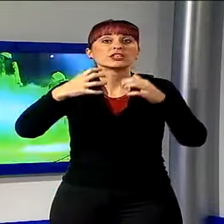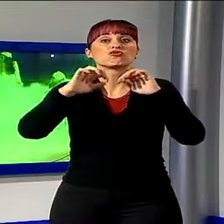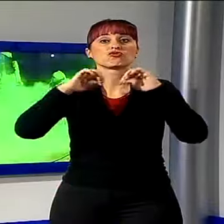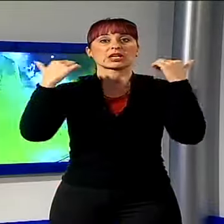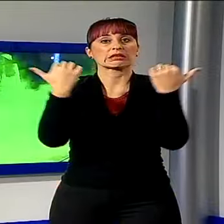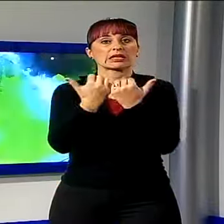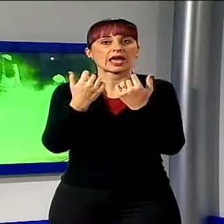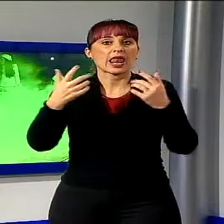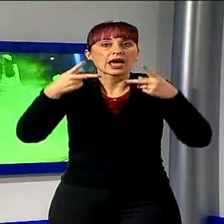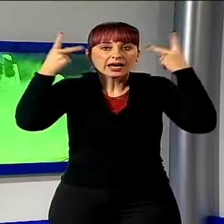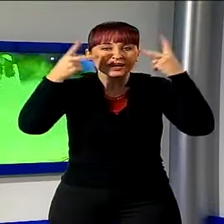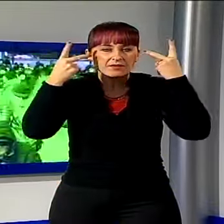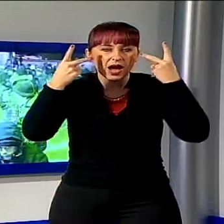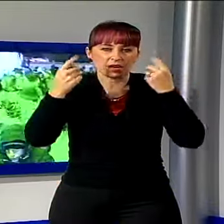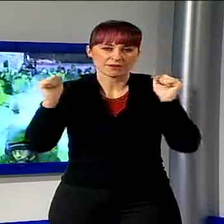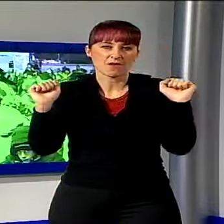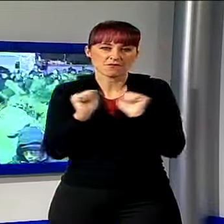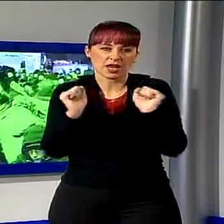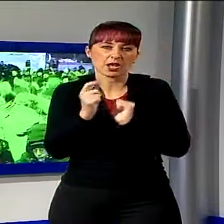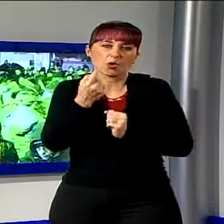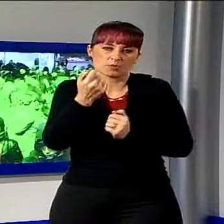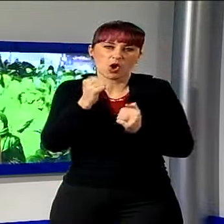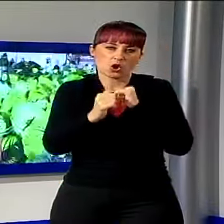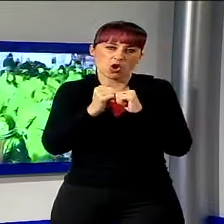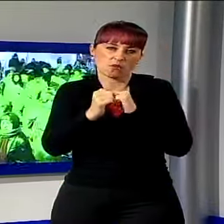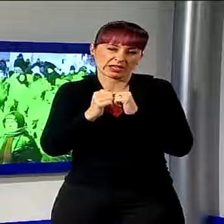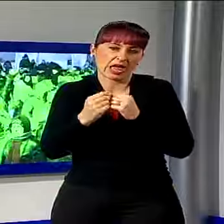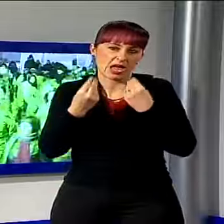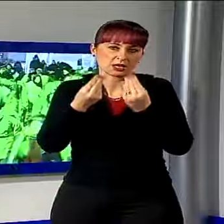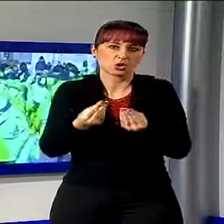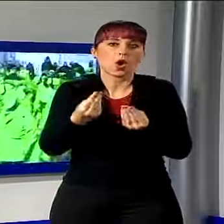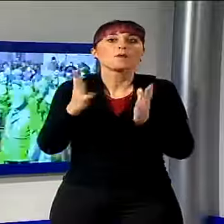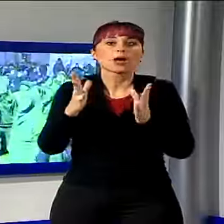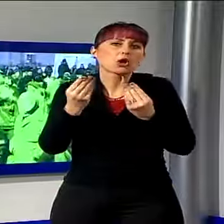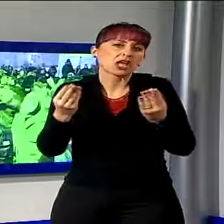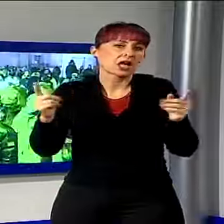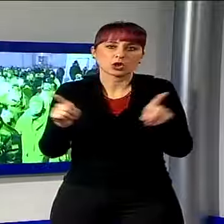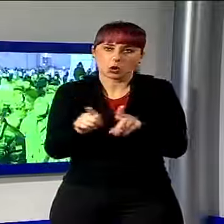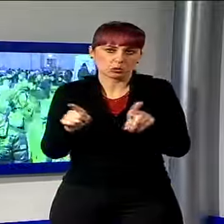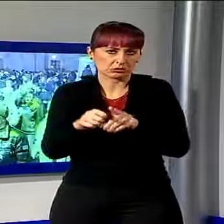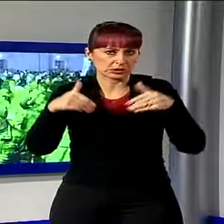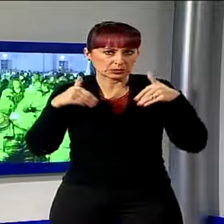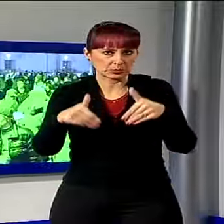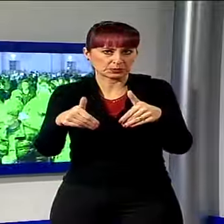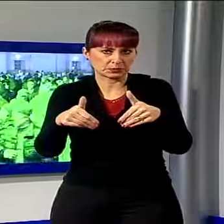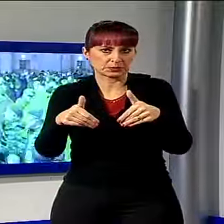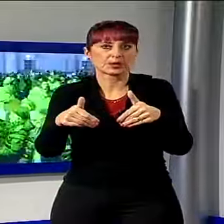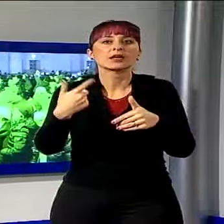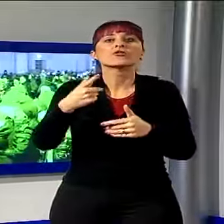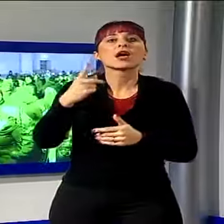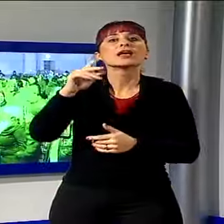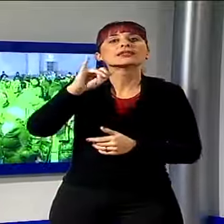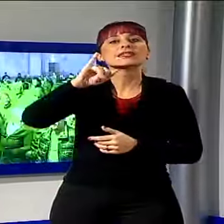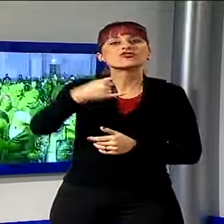pungente ha un po' rovinato la serata, anche se molti hanno scelto di festeggiare sotto il segno della musica con gli Abba Dream e il DJ